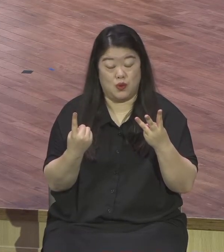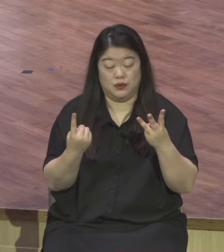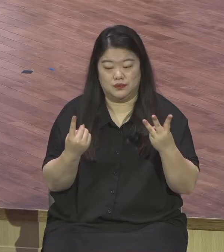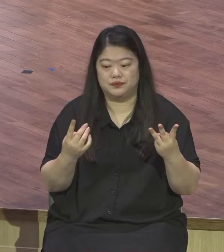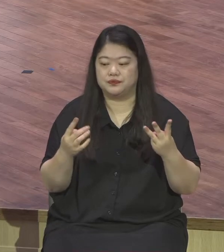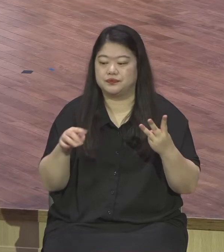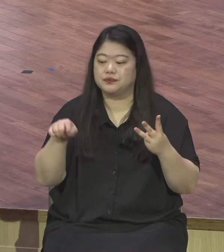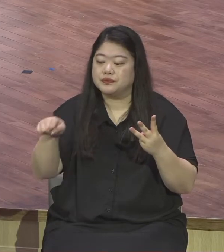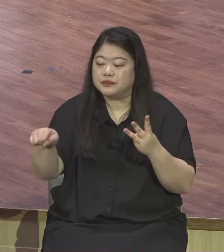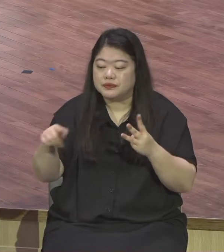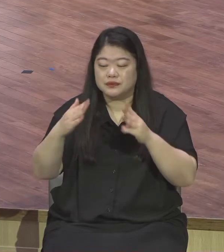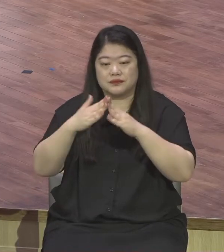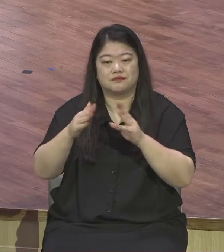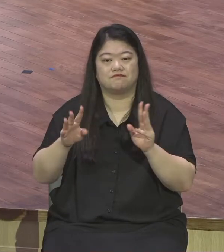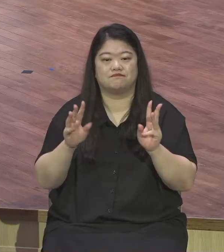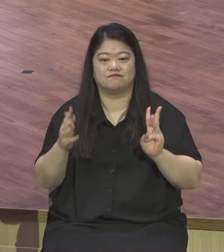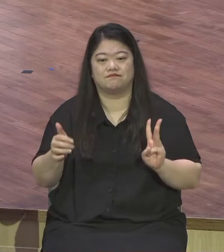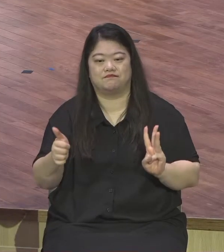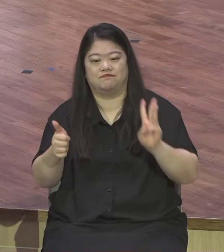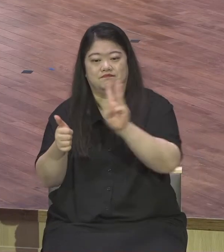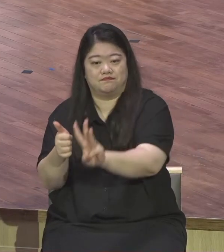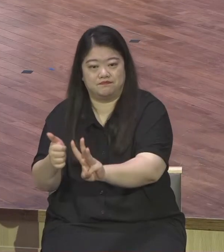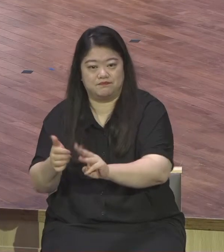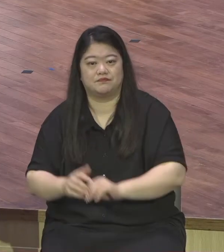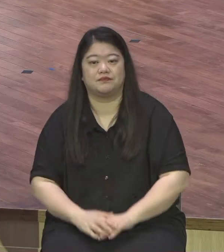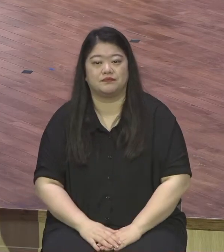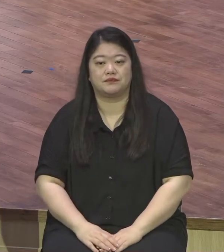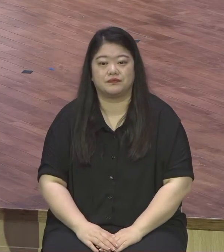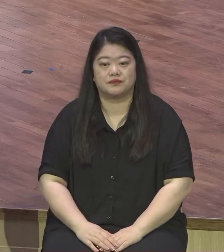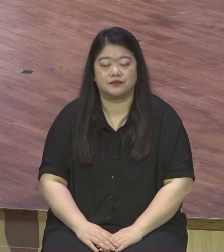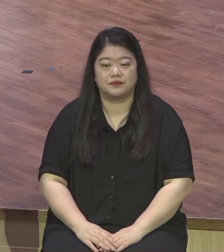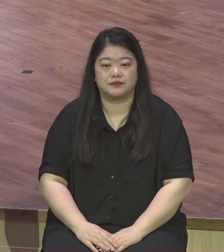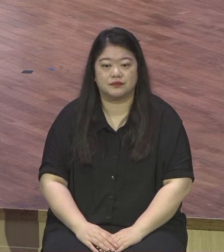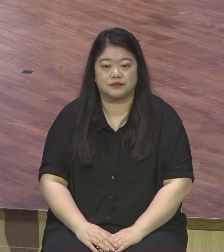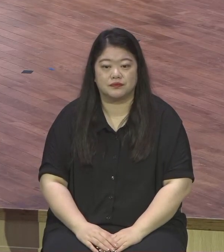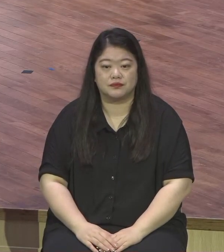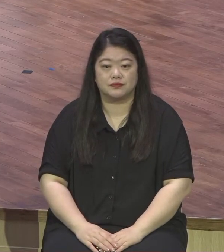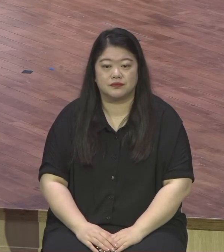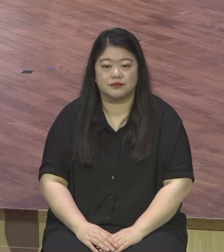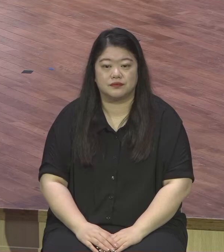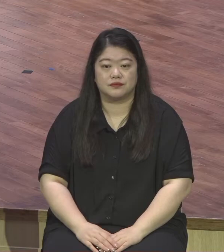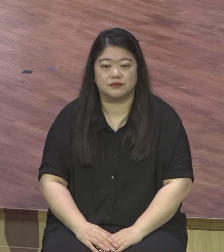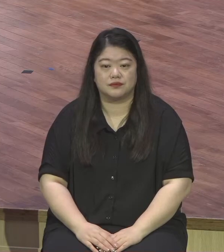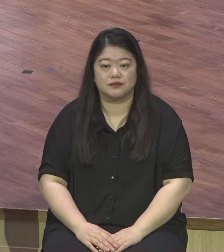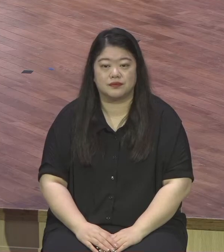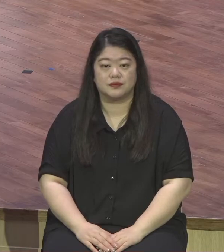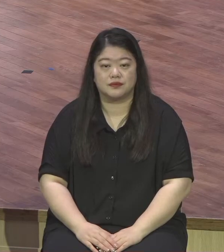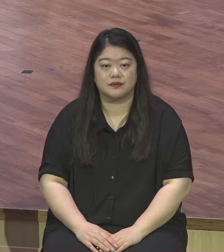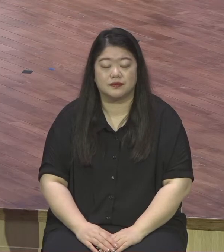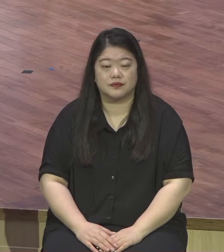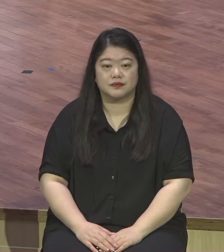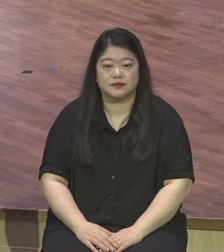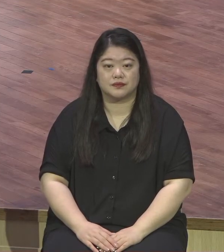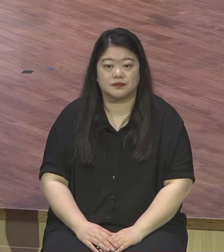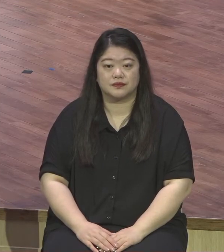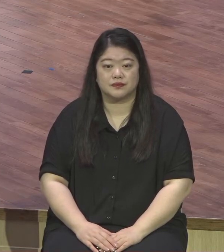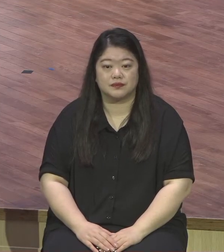여기서 손님으로 갔잖아요. 지금 시몬집에 갔습니다. 그런데 거기서 매우